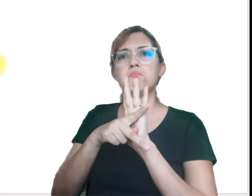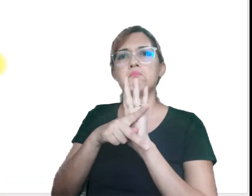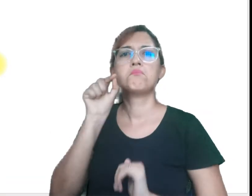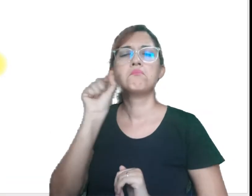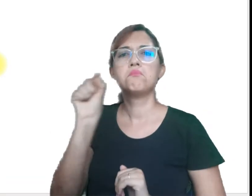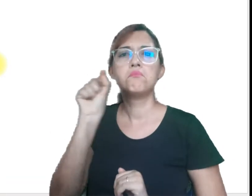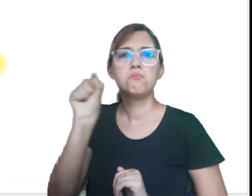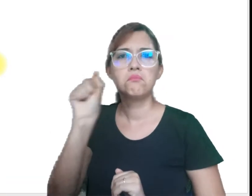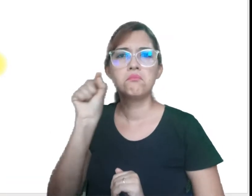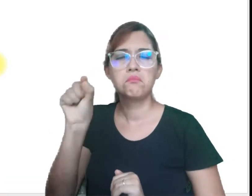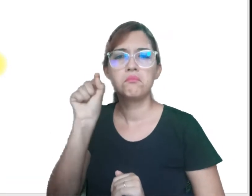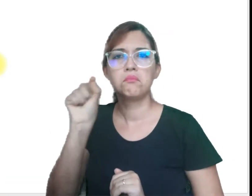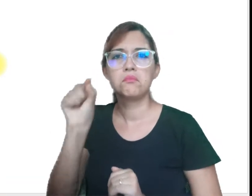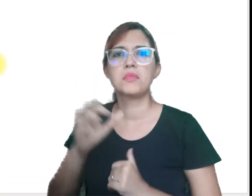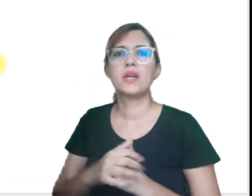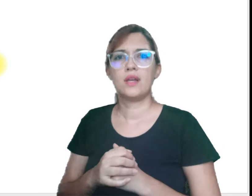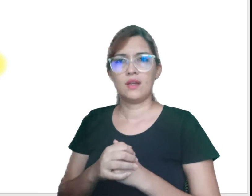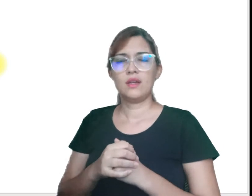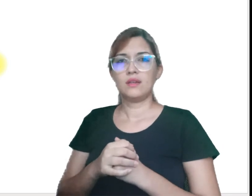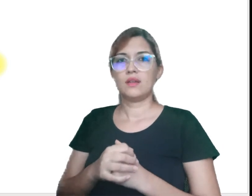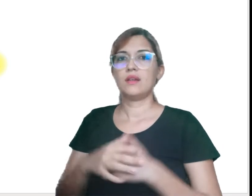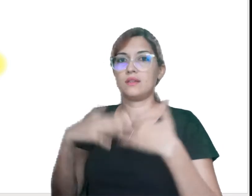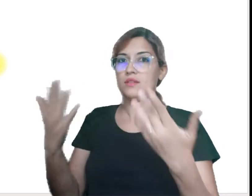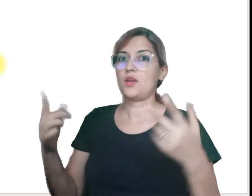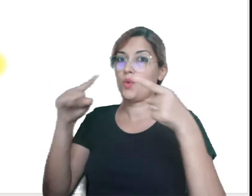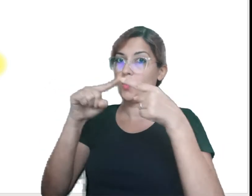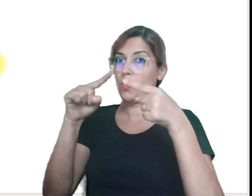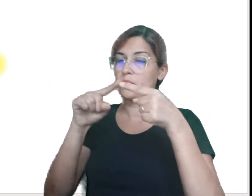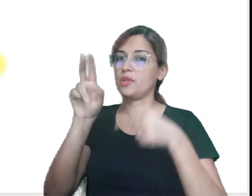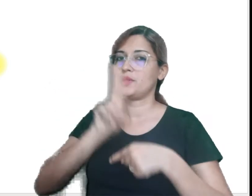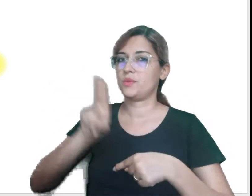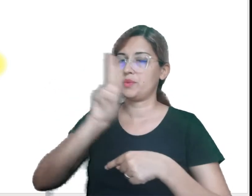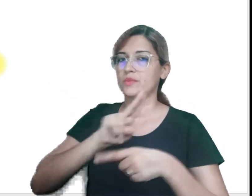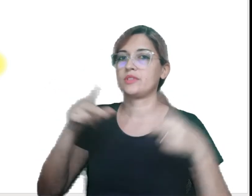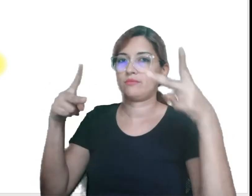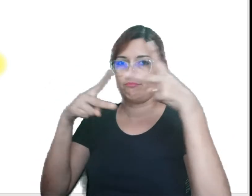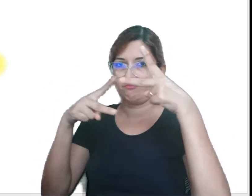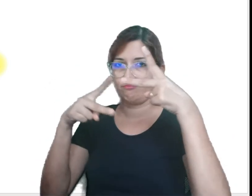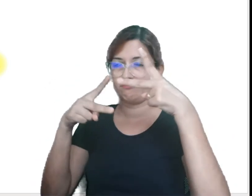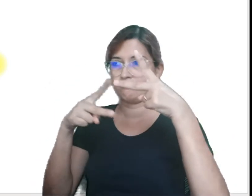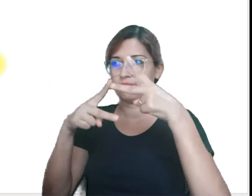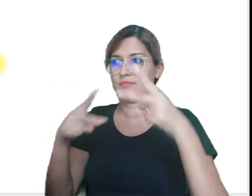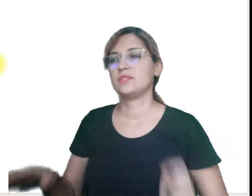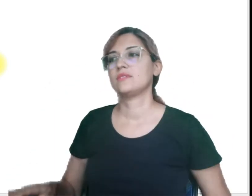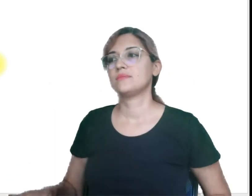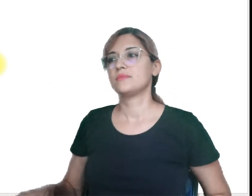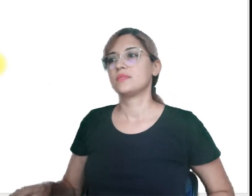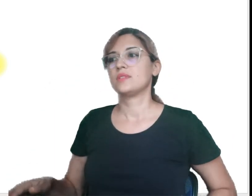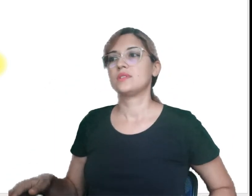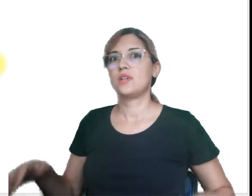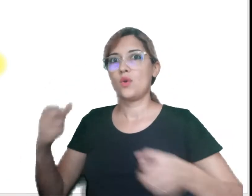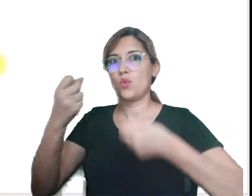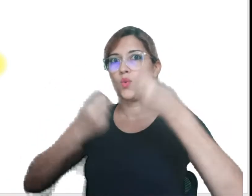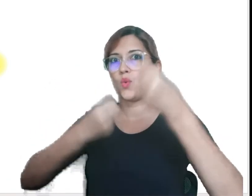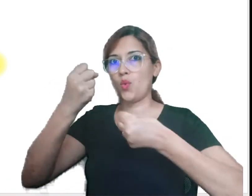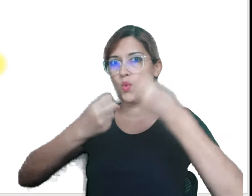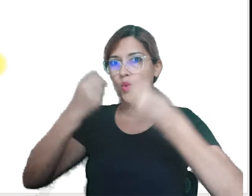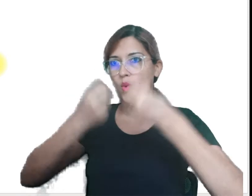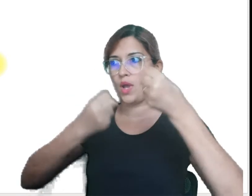Então, responde a pergunta, de quem é? A preposição dá essa resposta. Que o carro